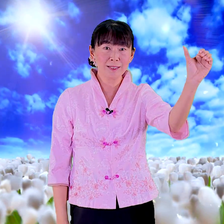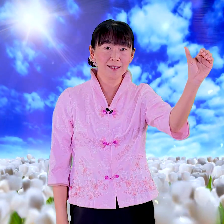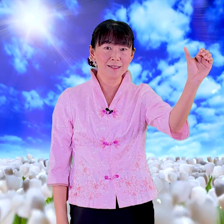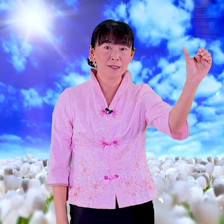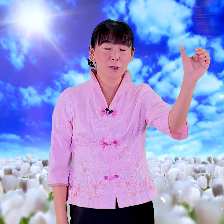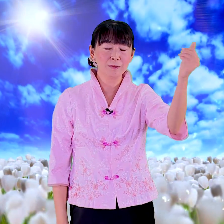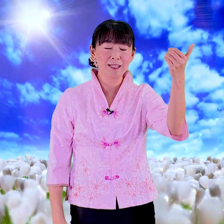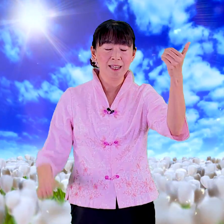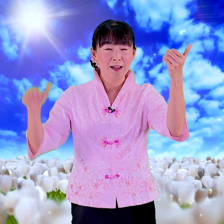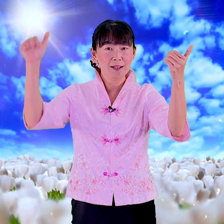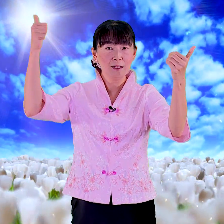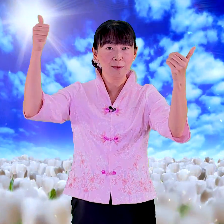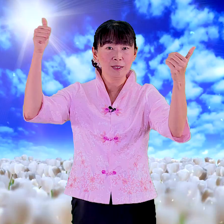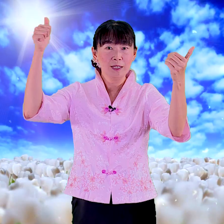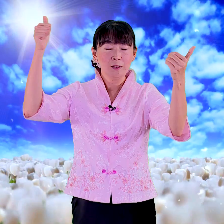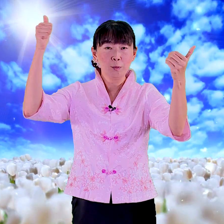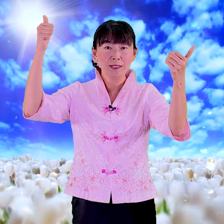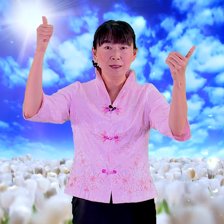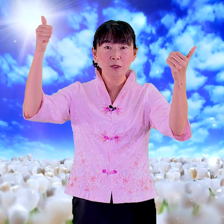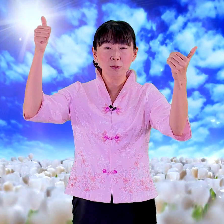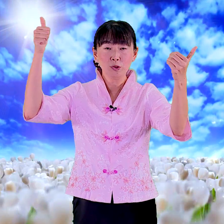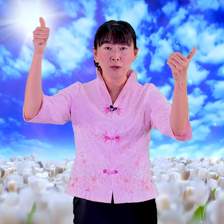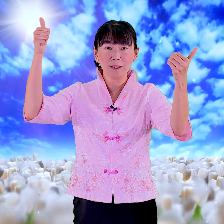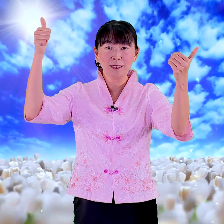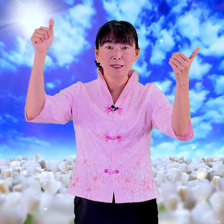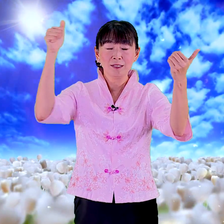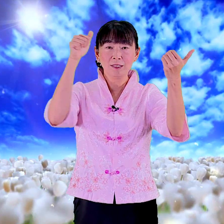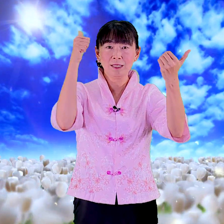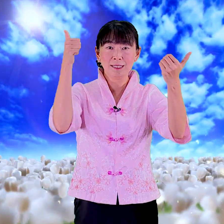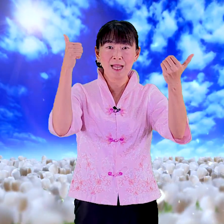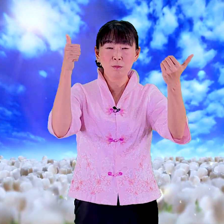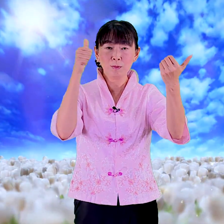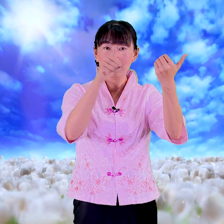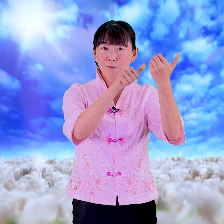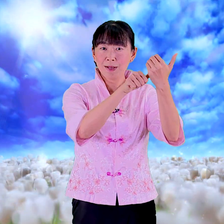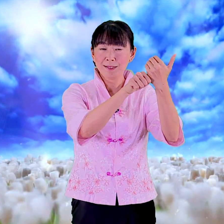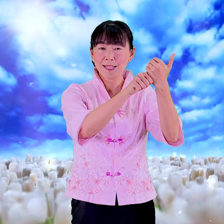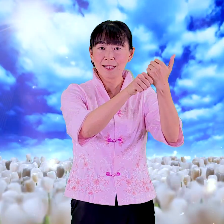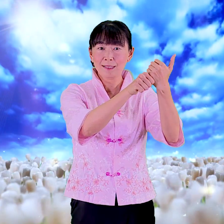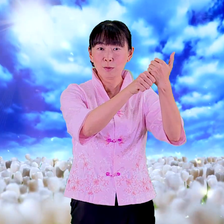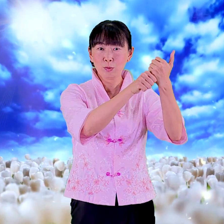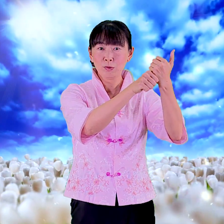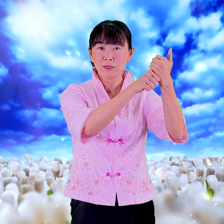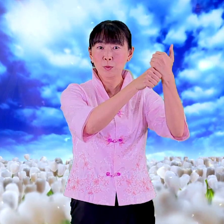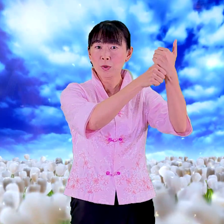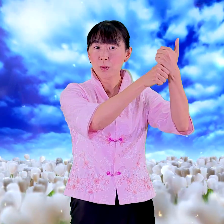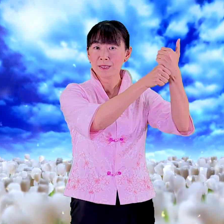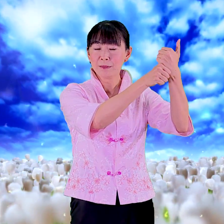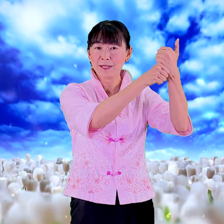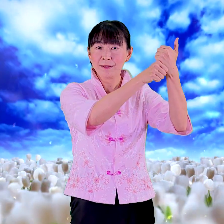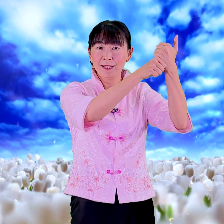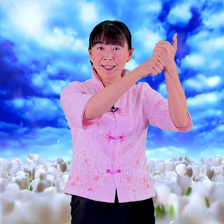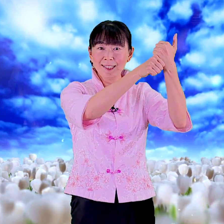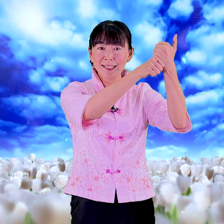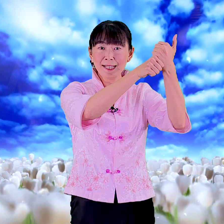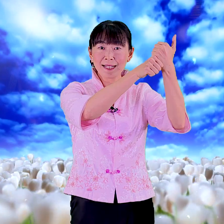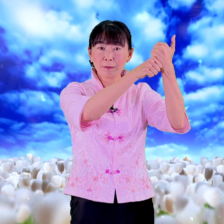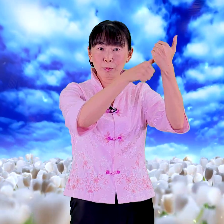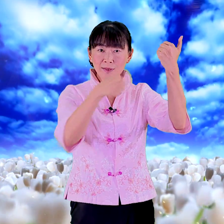的是空的然后我们的右手呢是一个大拇指放在这个左手的握空的这边伸下来啵